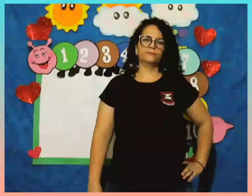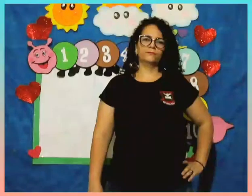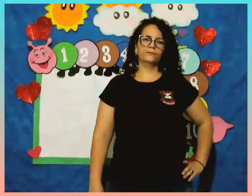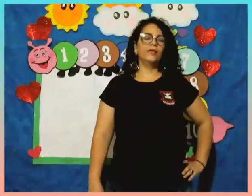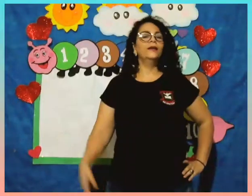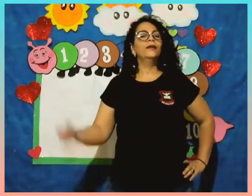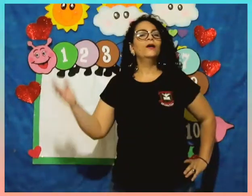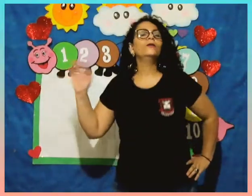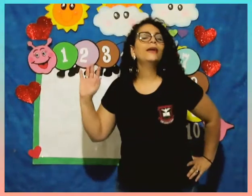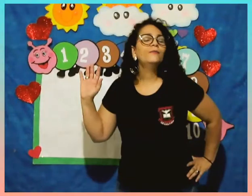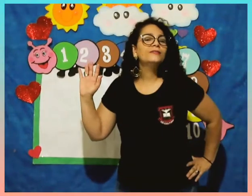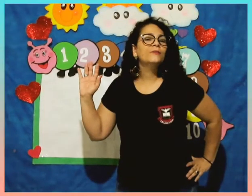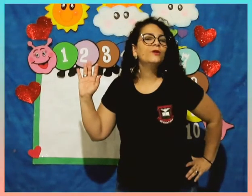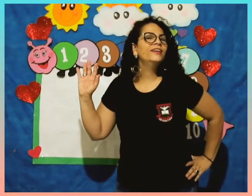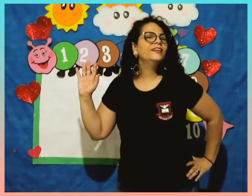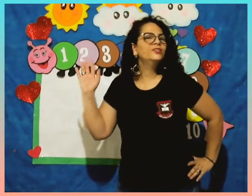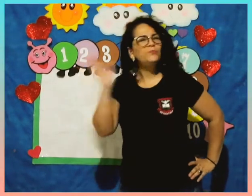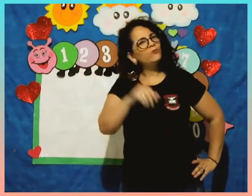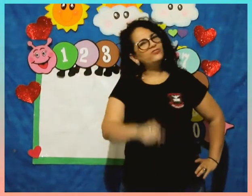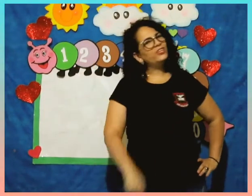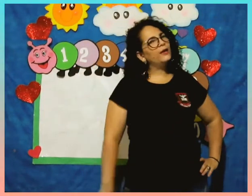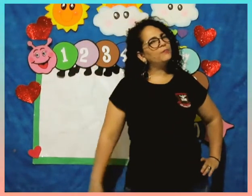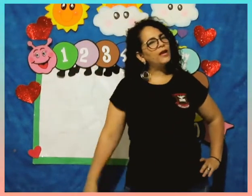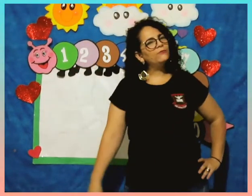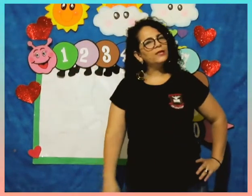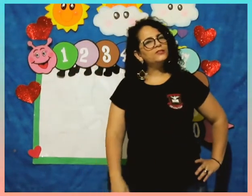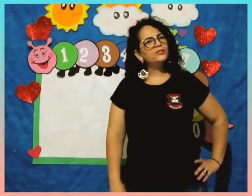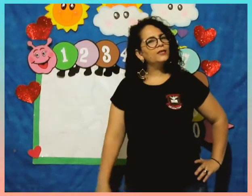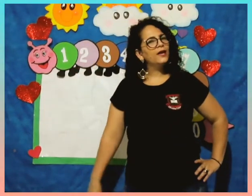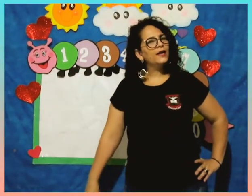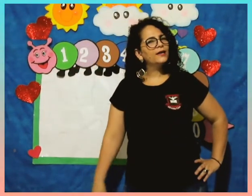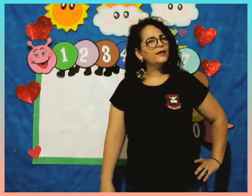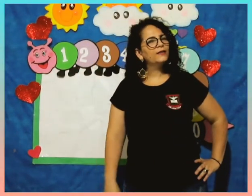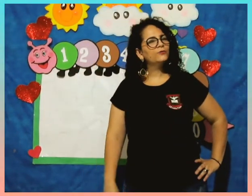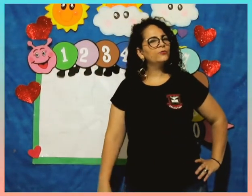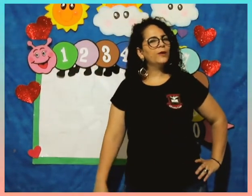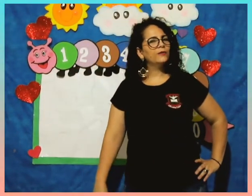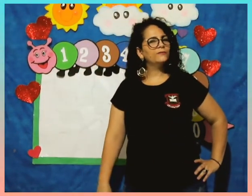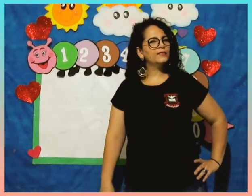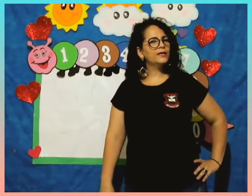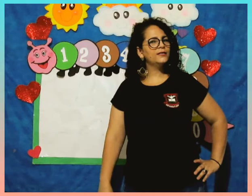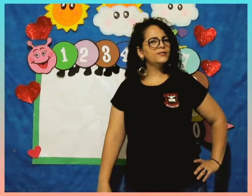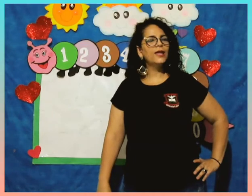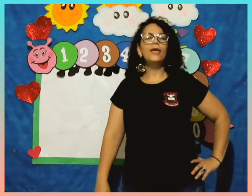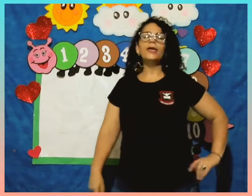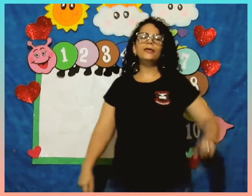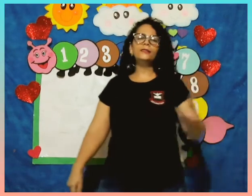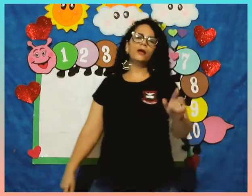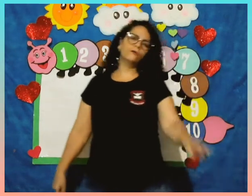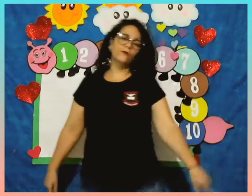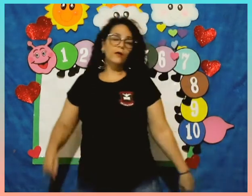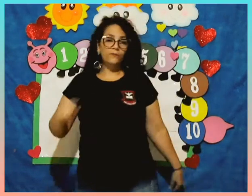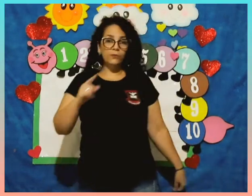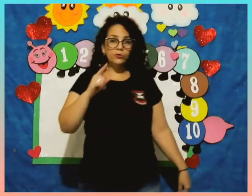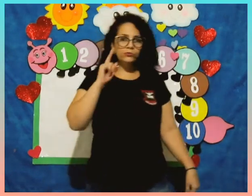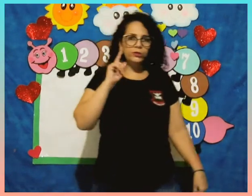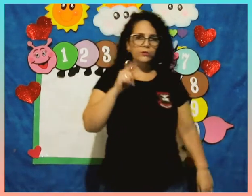Olá, meus amores! Bom dia, pré-runda-tia! Tudo bem com vocês? Então, vamos continuar